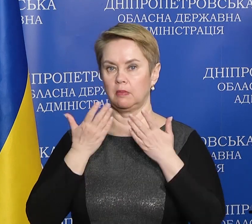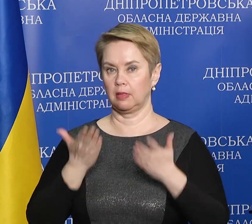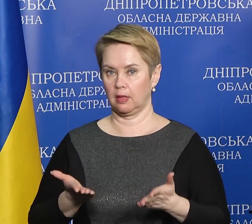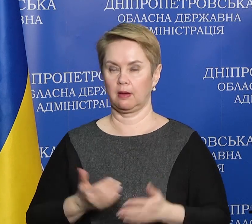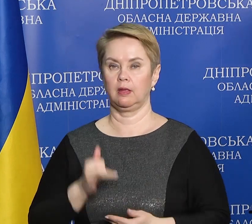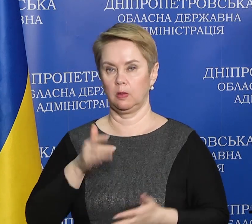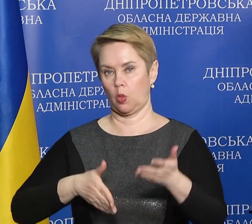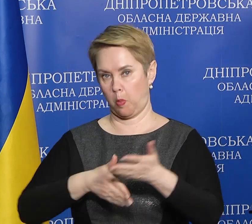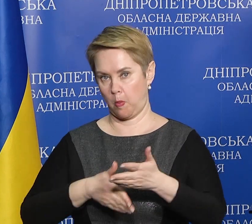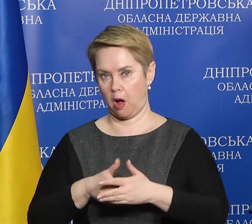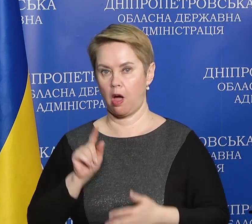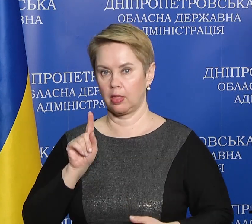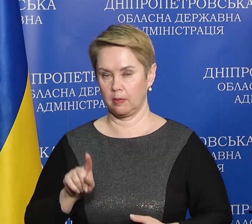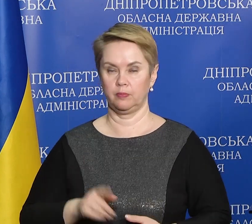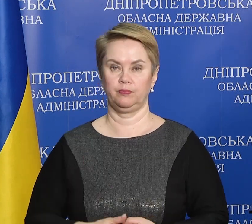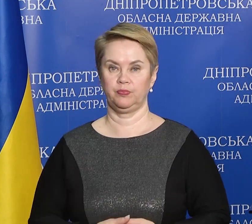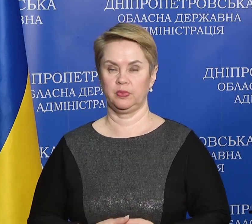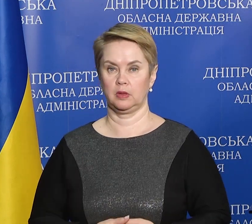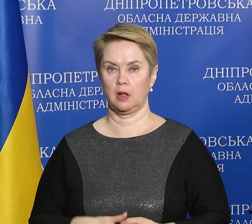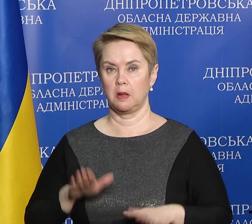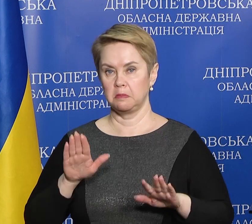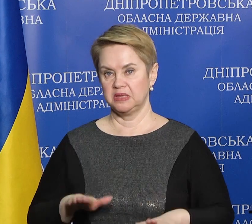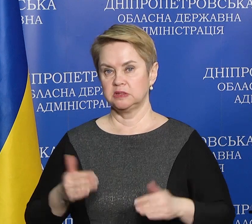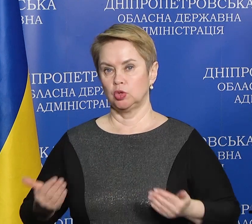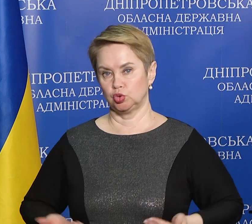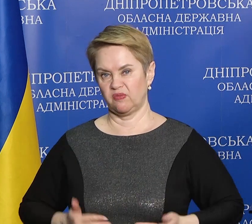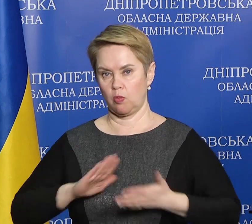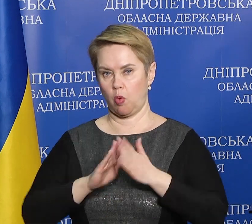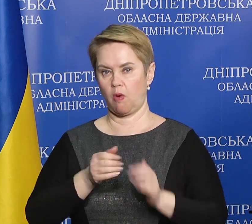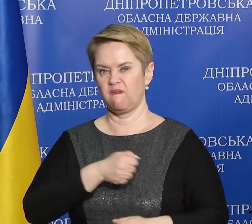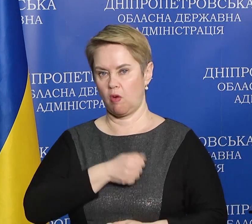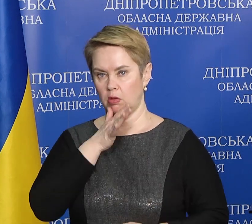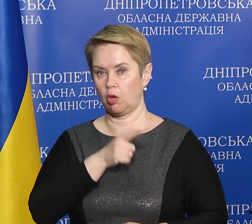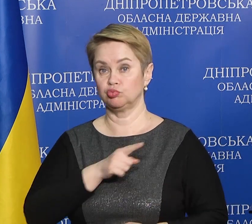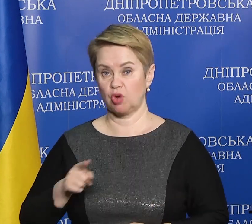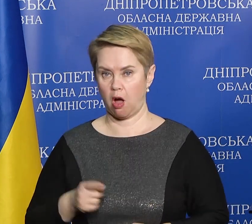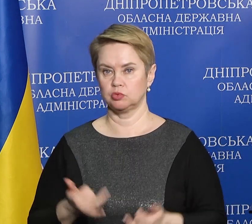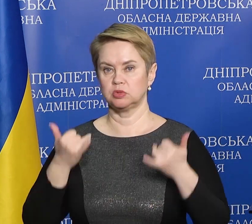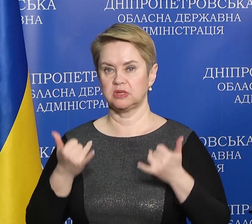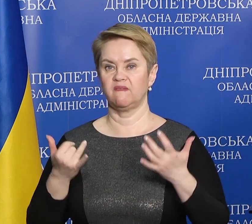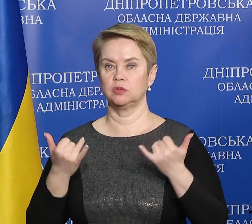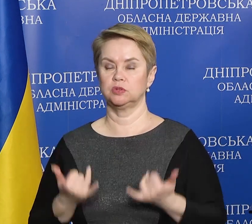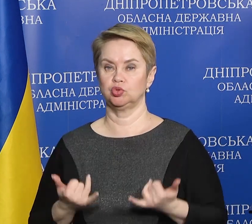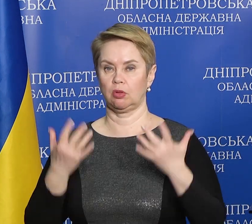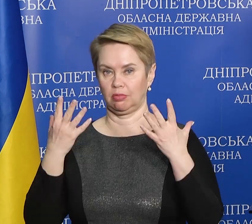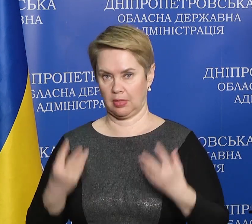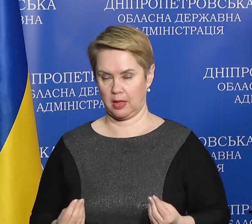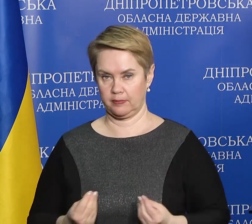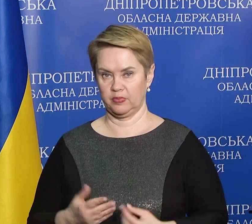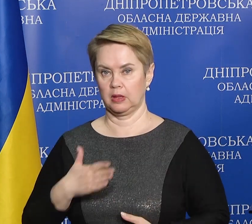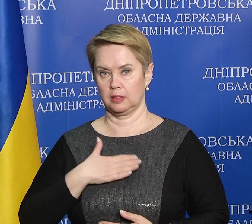і допомагаємо їм. Місто живе в умовах воєнного часу. На сьогоднішній день